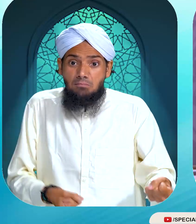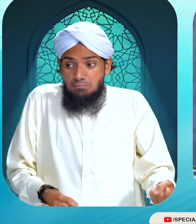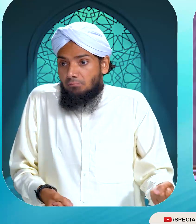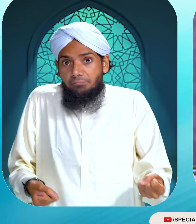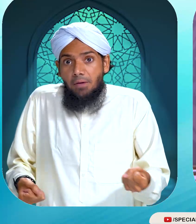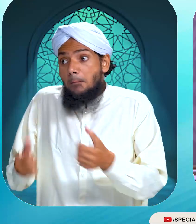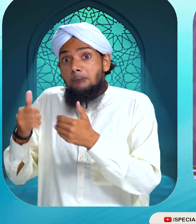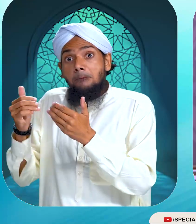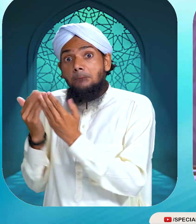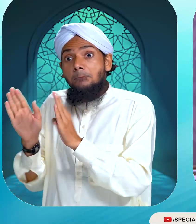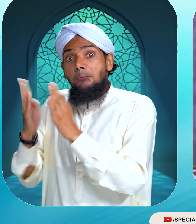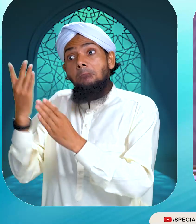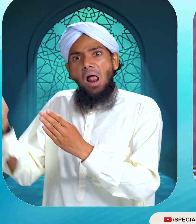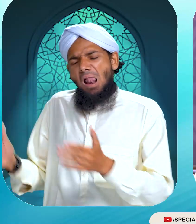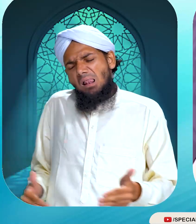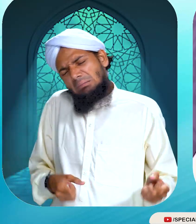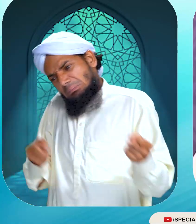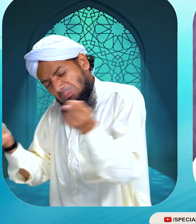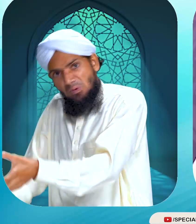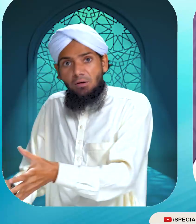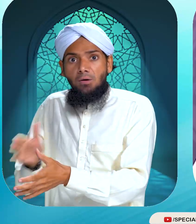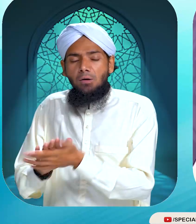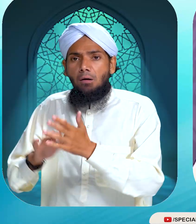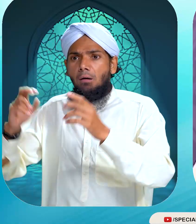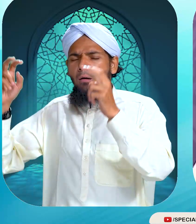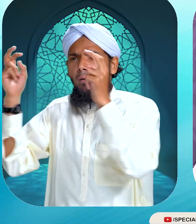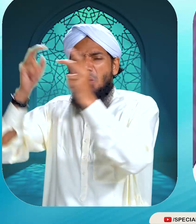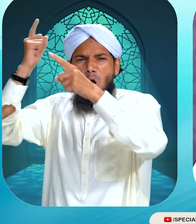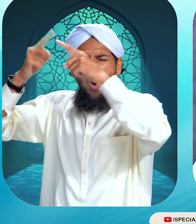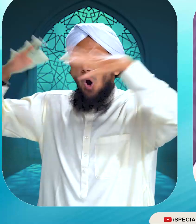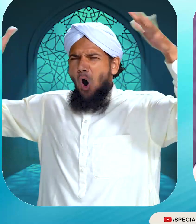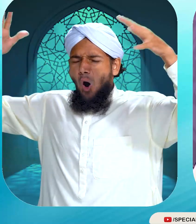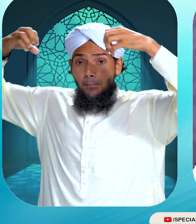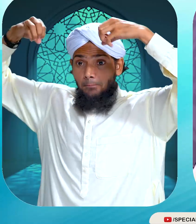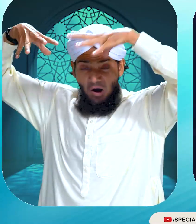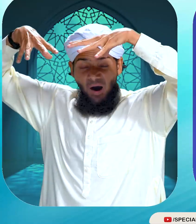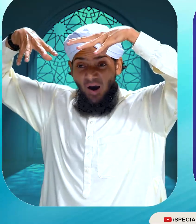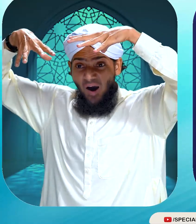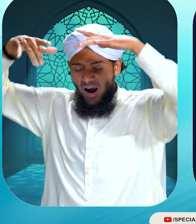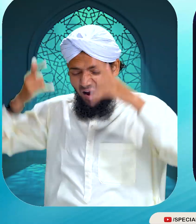چادر میں لپیٹا اور باہر لے کر آئے جیسے باہر لے کر آئے تو بجلی چمکی